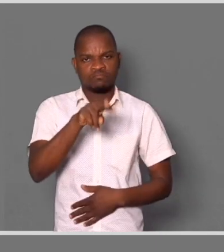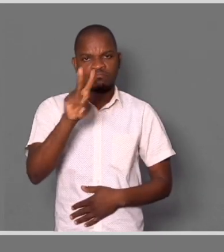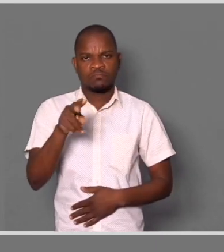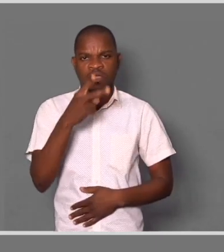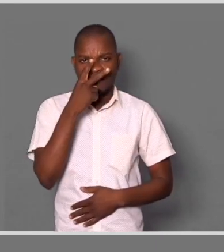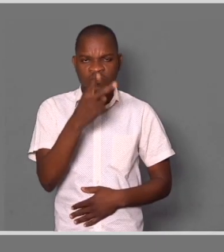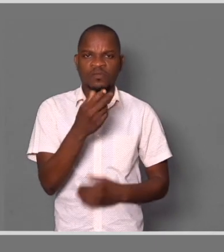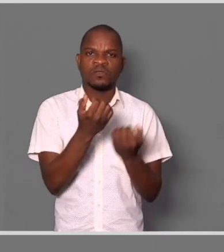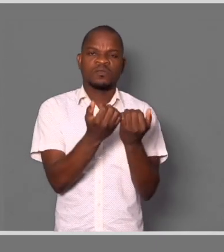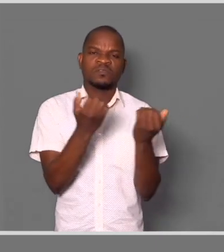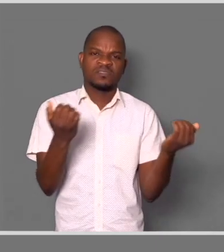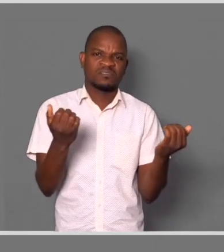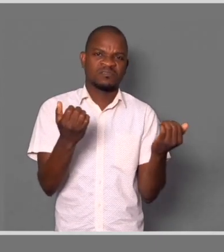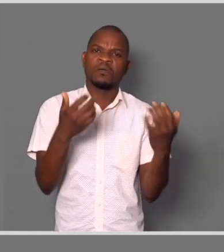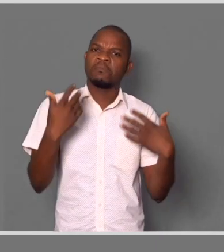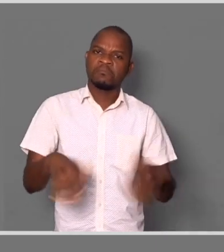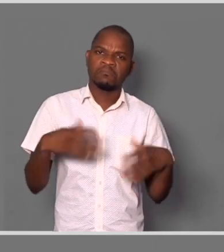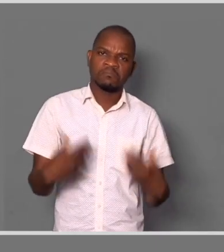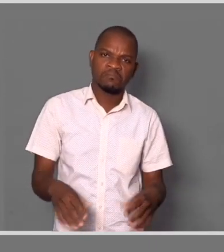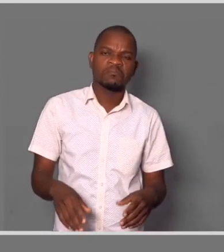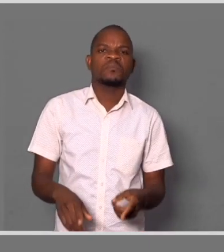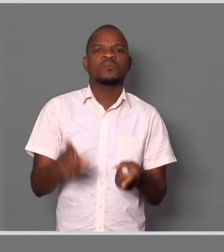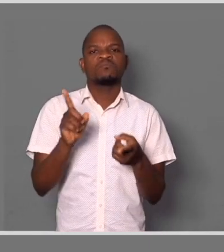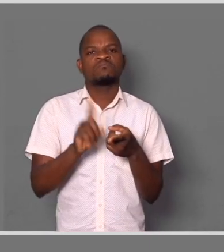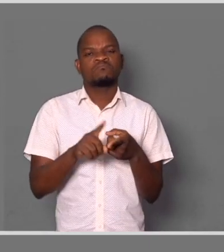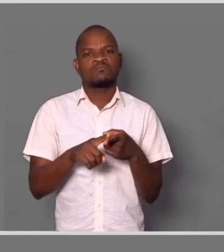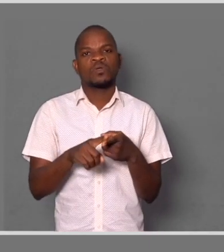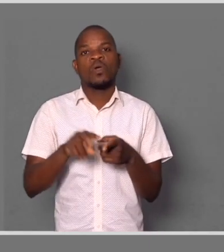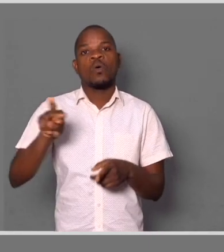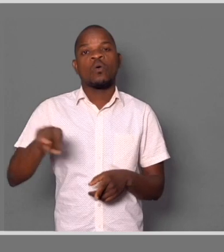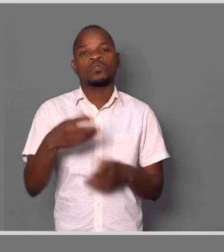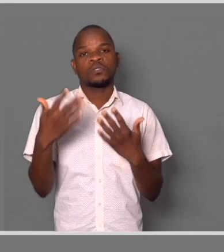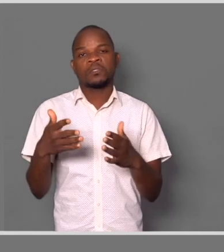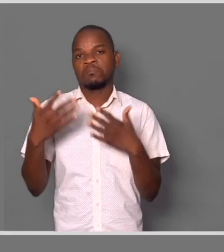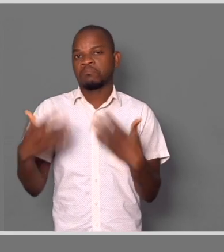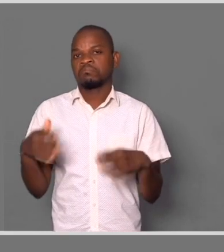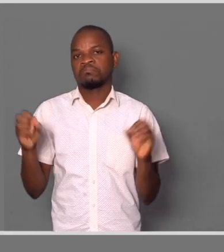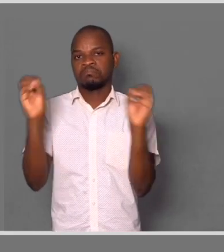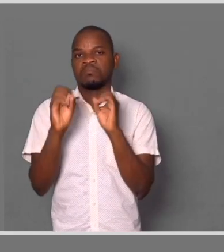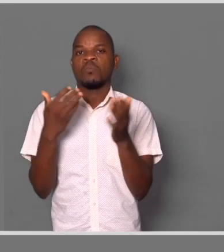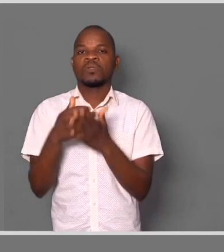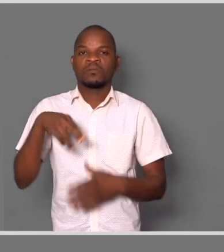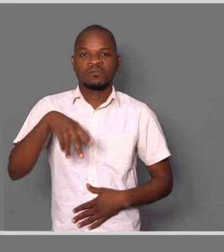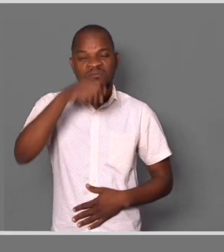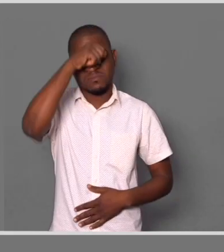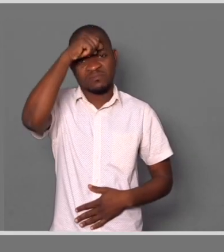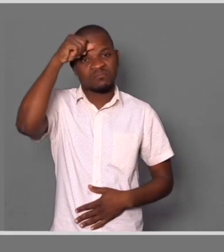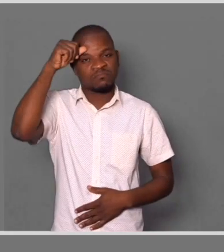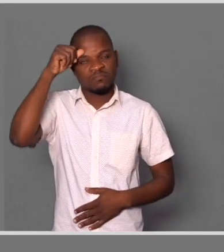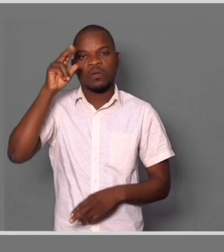visitar e encontrar as crianças com desenvolvimento típico, a brincarem no pátio. E a criança com desenvolvimento típico, se ela não consegue se locomover, nunca anda.